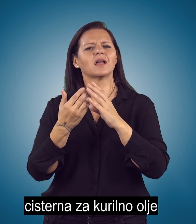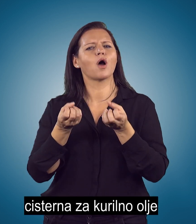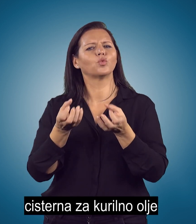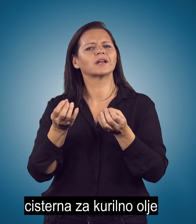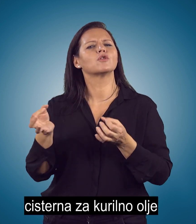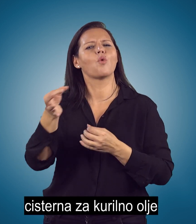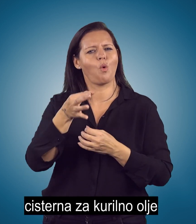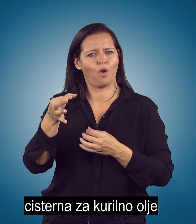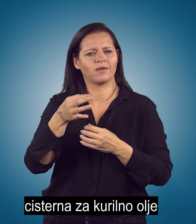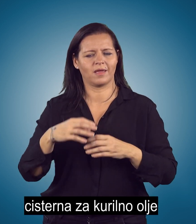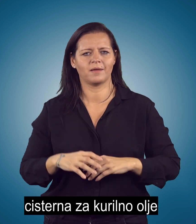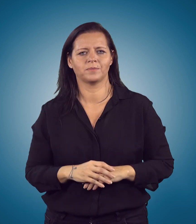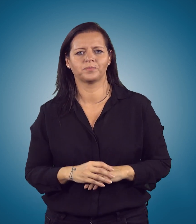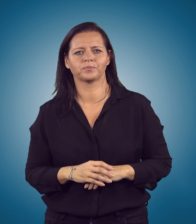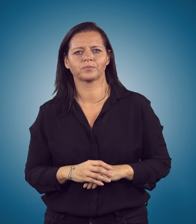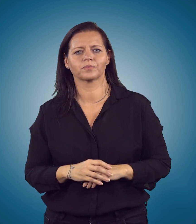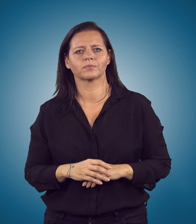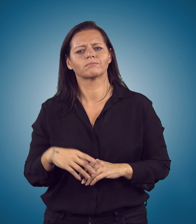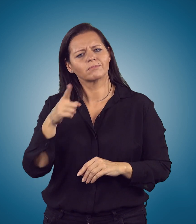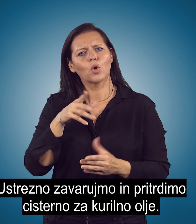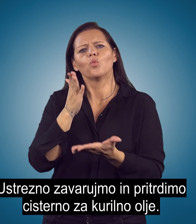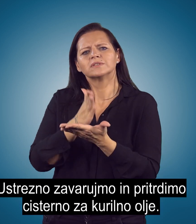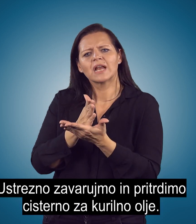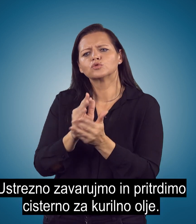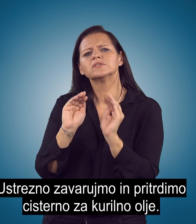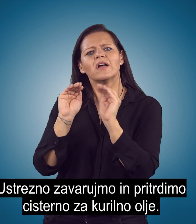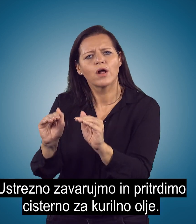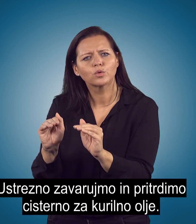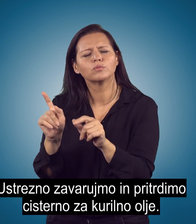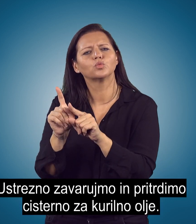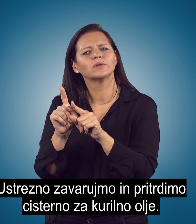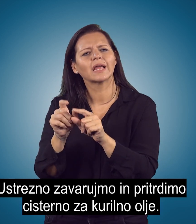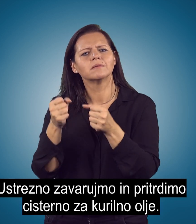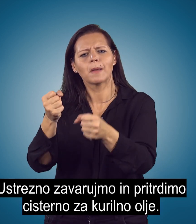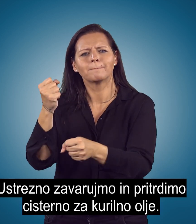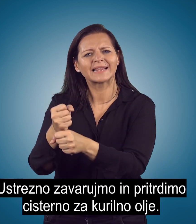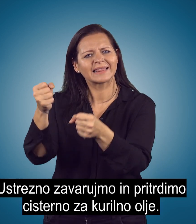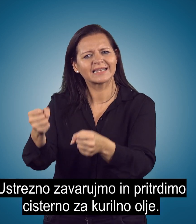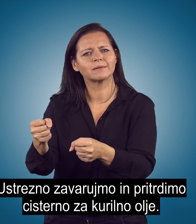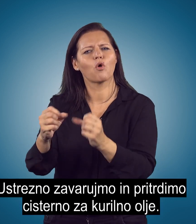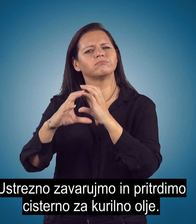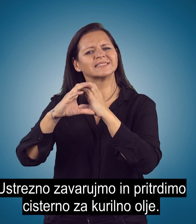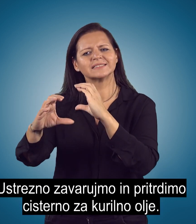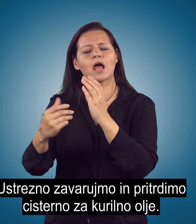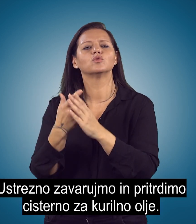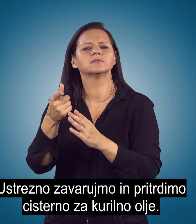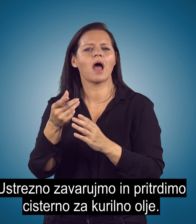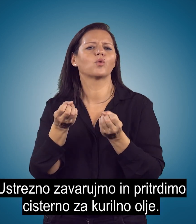kurilno olje. Ustrezno zavarujemo in pritrdimo cisterno za kurilno olje.